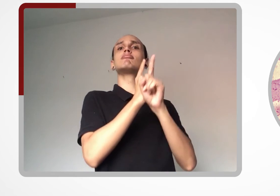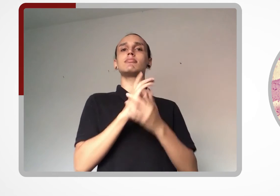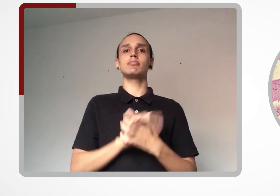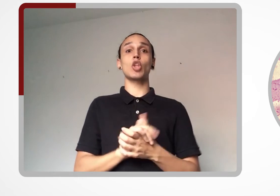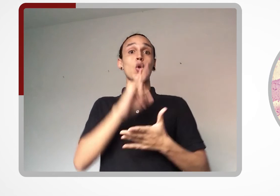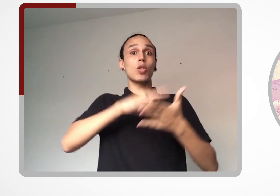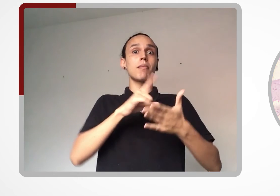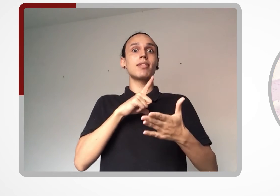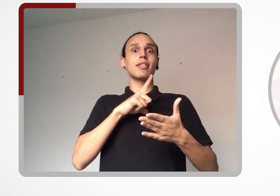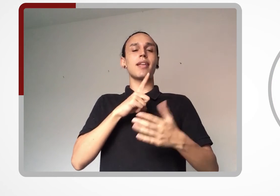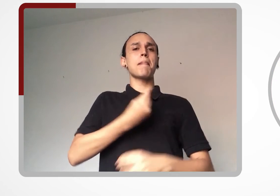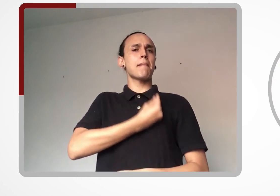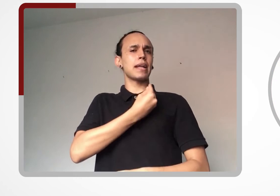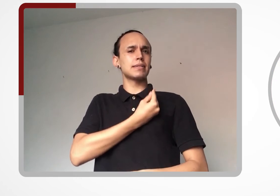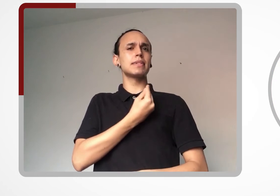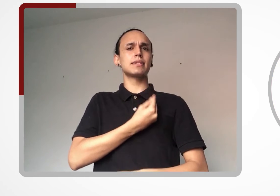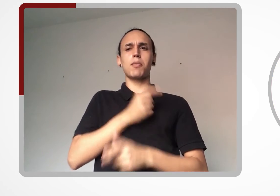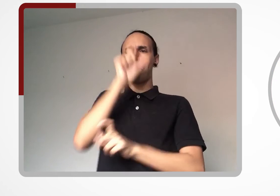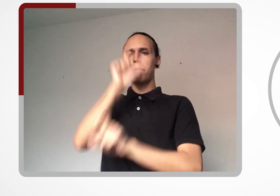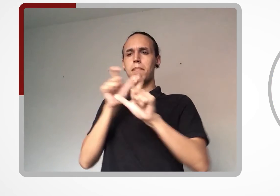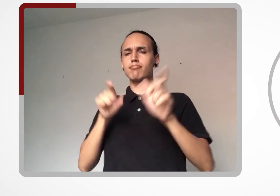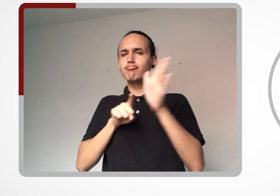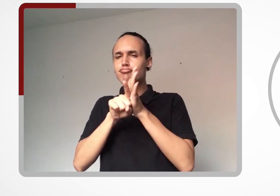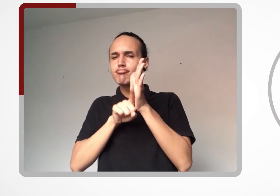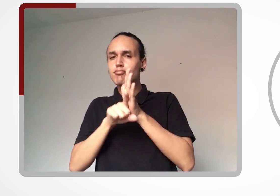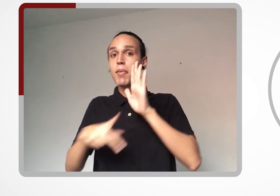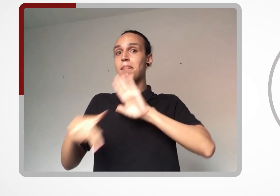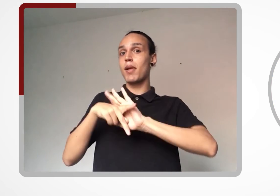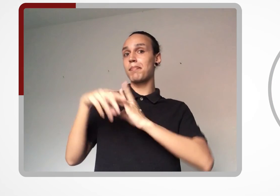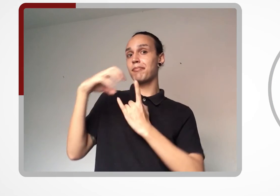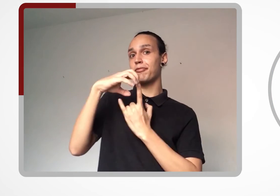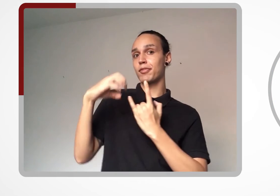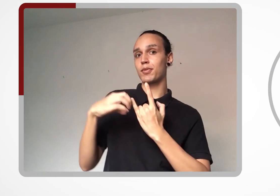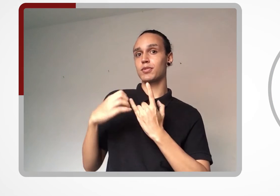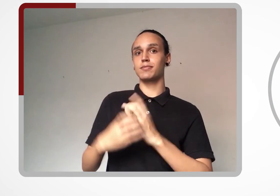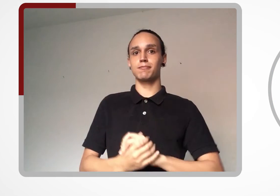O documento conta com a participação de pesquisadores da Fiocruz.